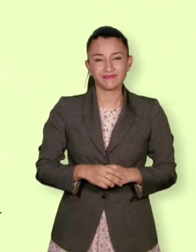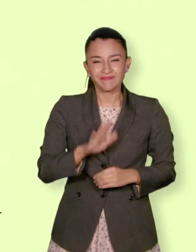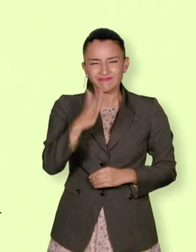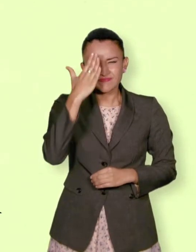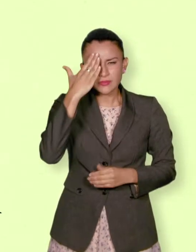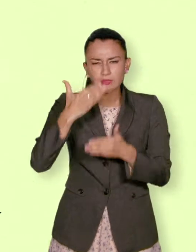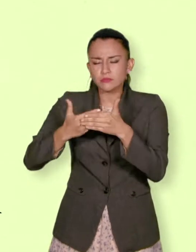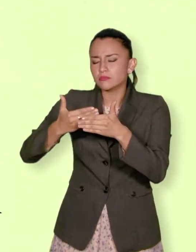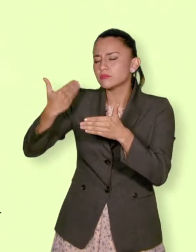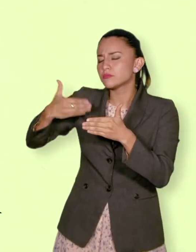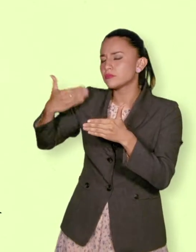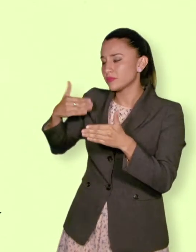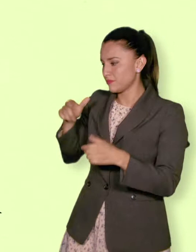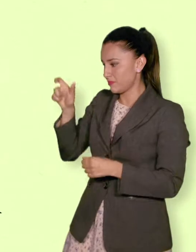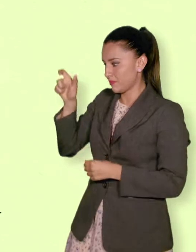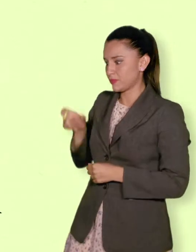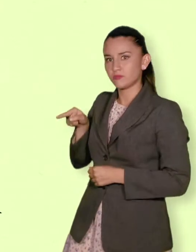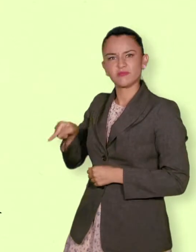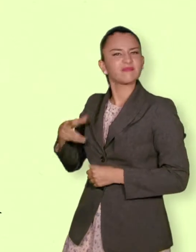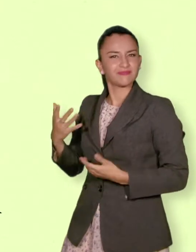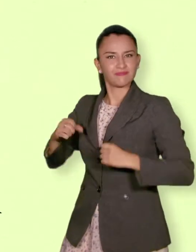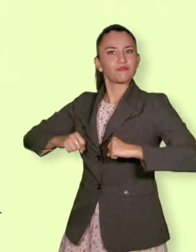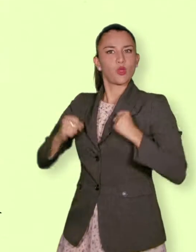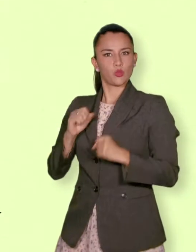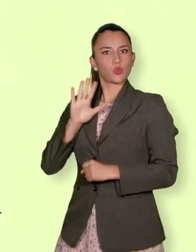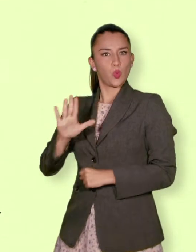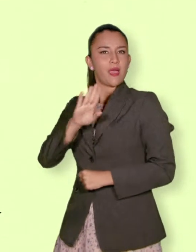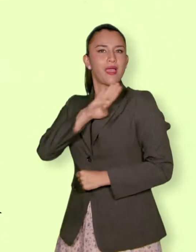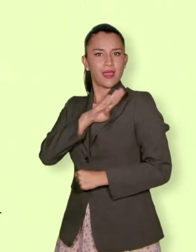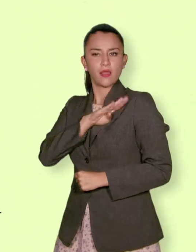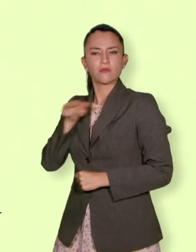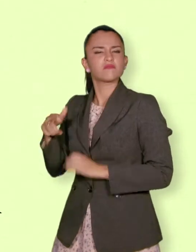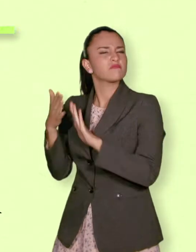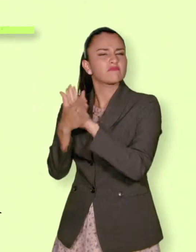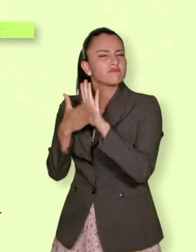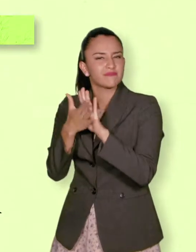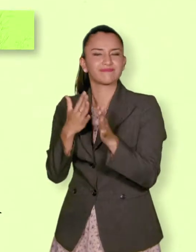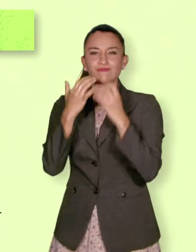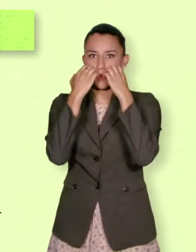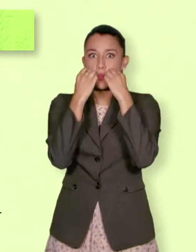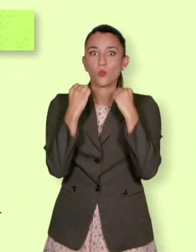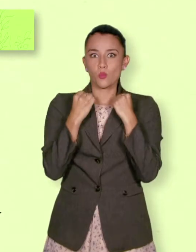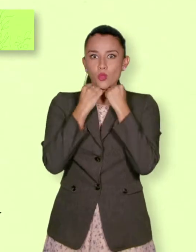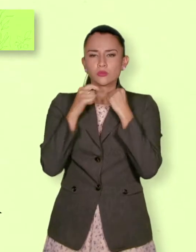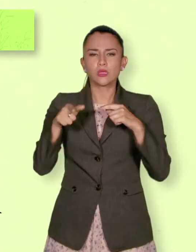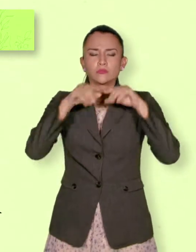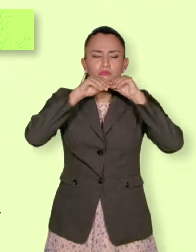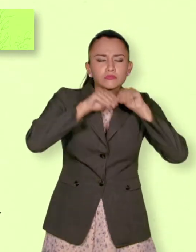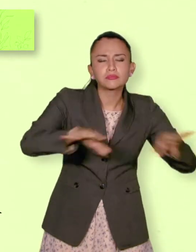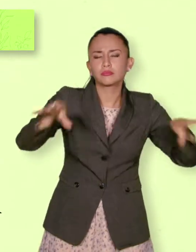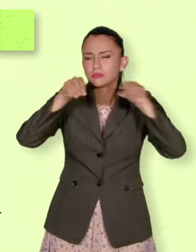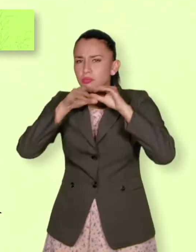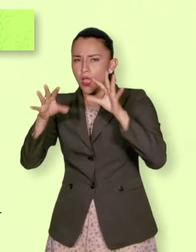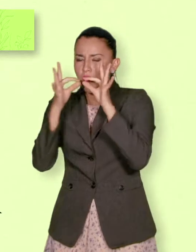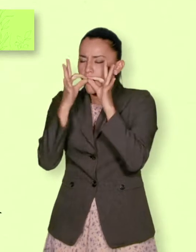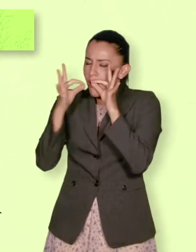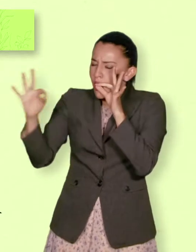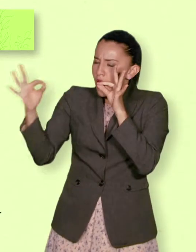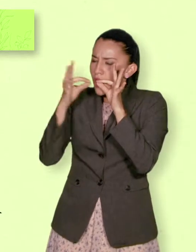Antanas Mokus, siendo alcalde de Bogotá, difundió el lema La vida es sagrada. Esa idea es propia de